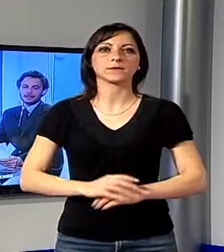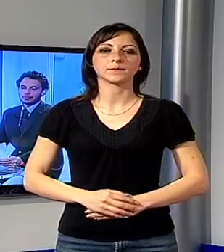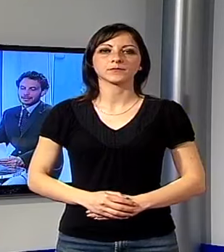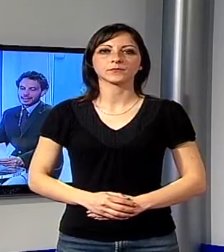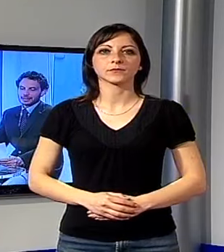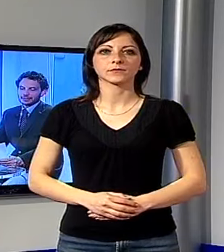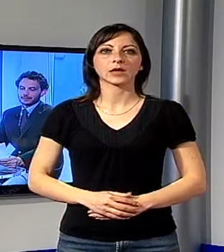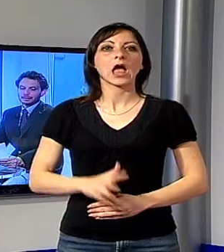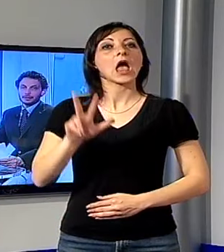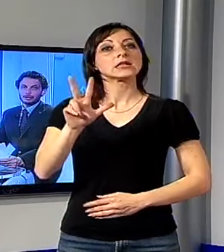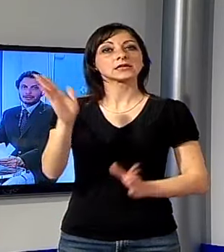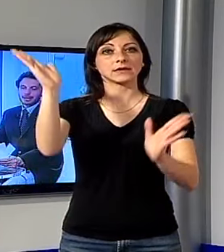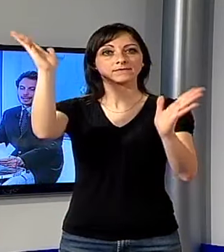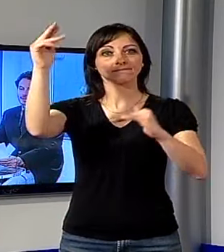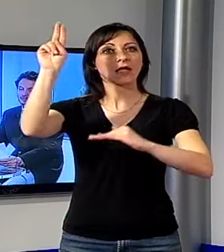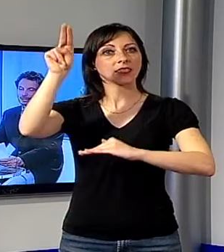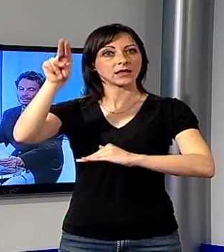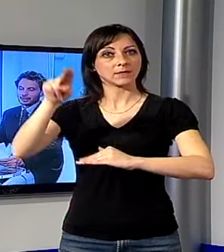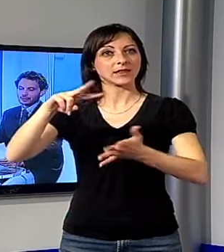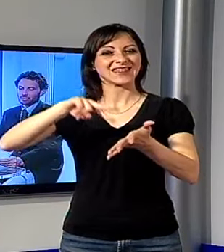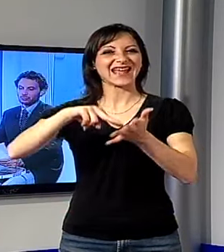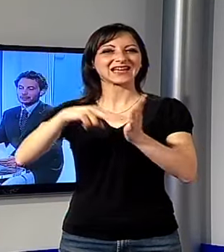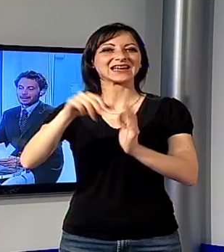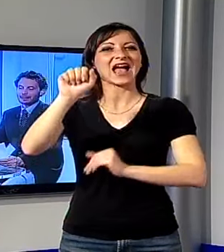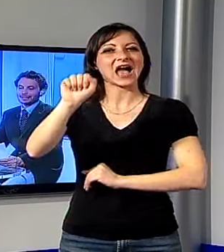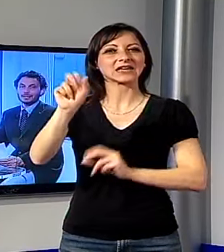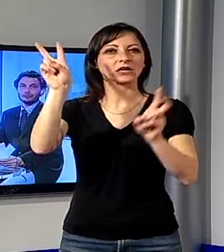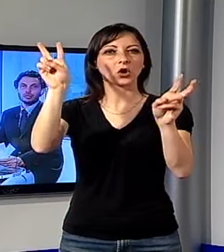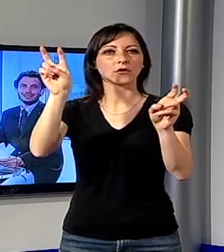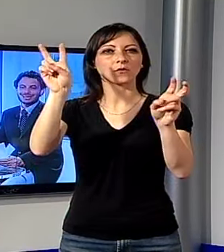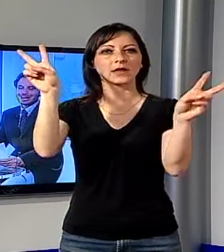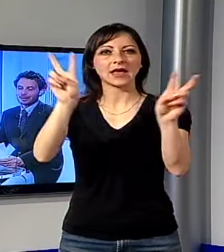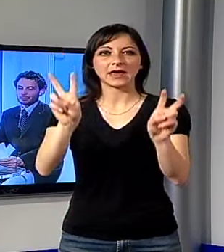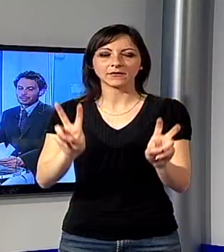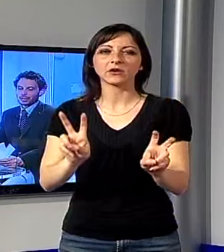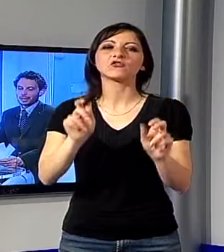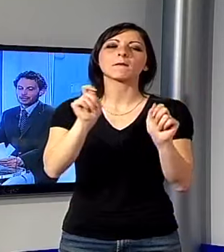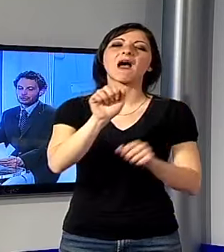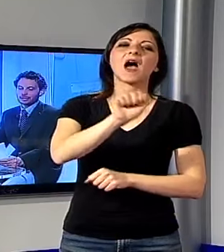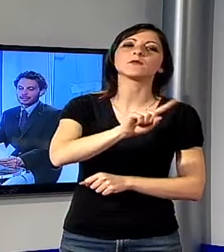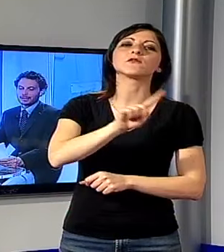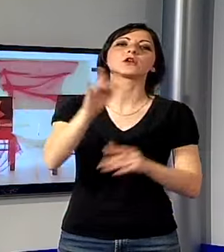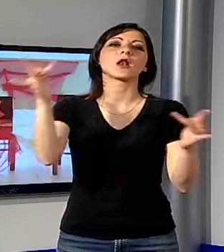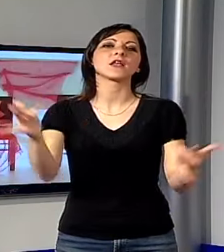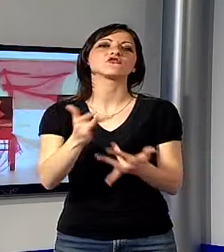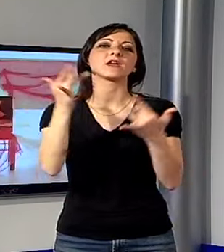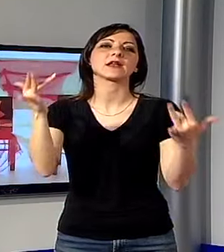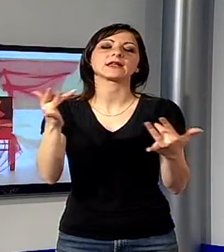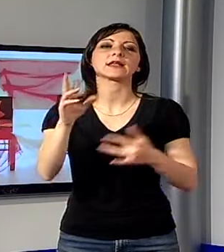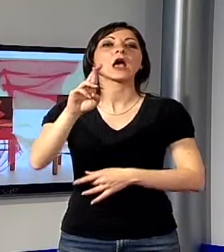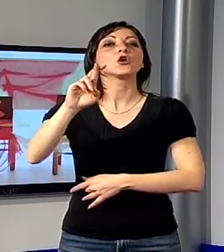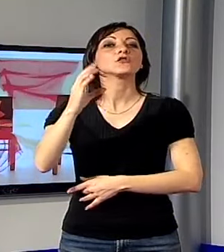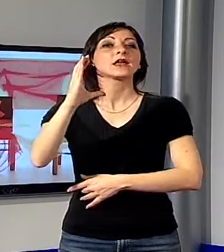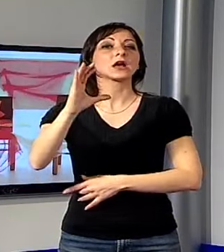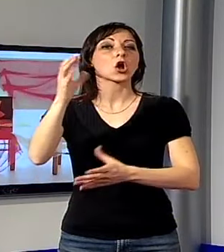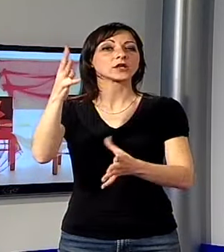Tre pannelli dipinti con la tecnica dell'acrilico sul tema dell'energia tra armonia e leggerezza e Rosanna Costa, la